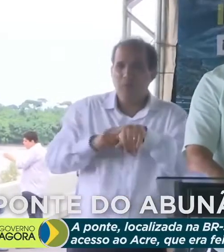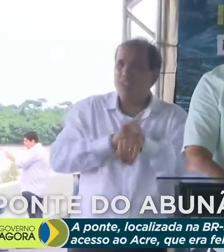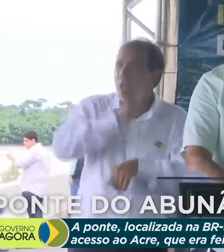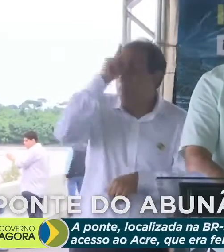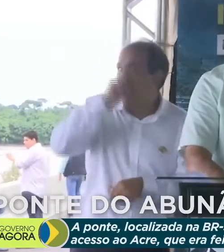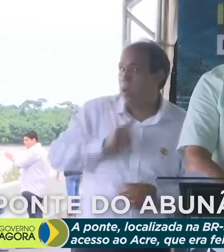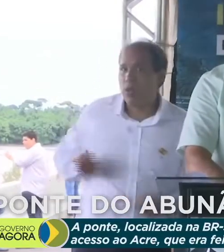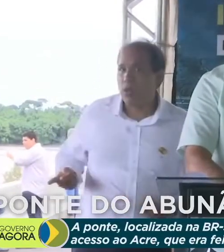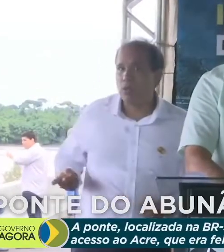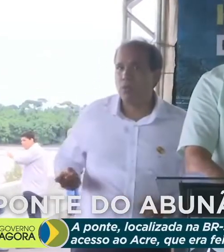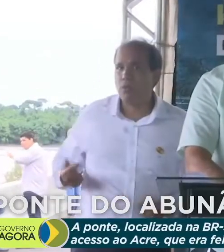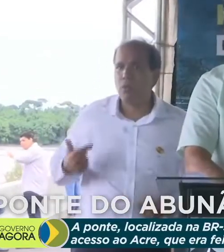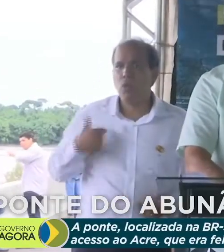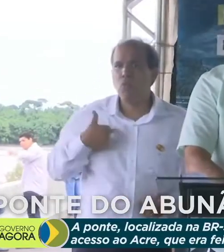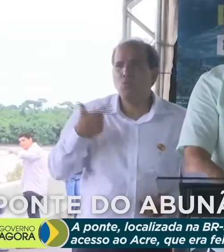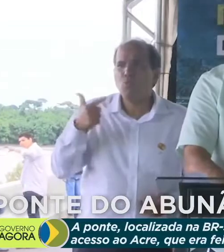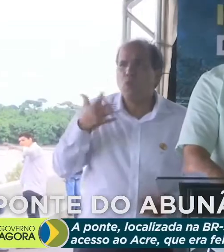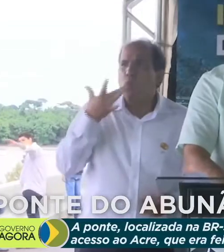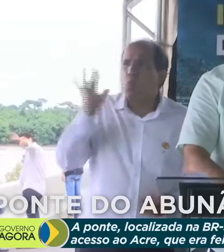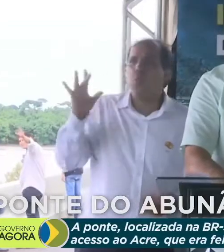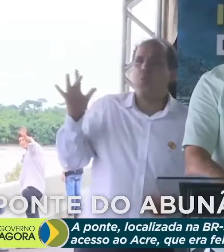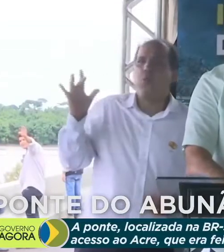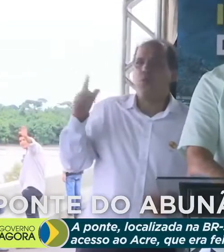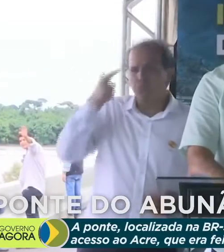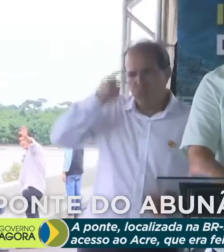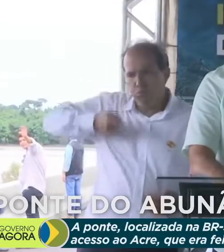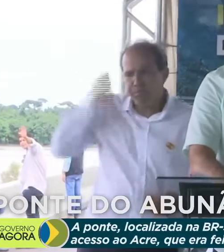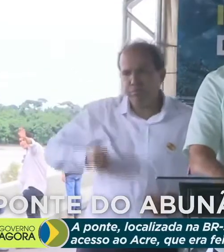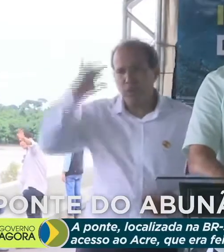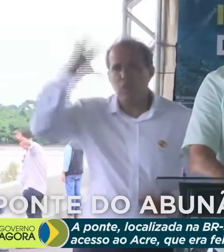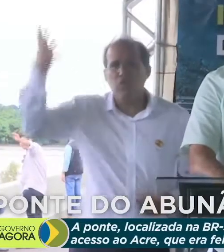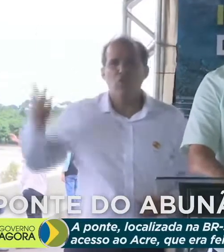Não receará se tiver que tomar uma decisão.